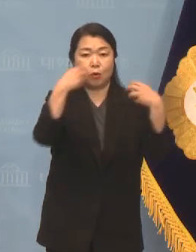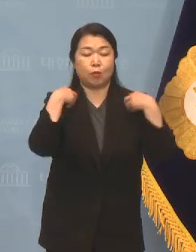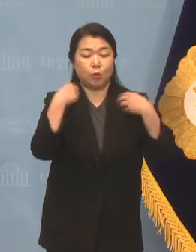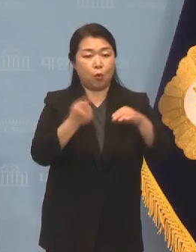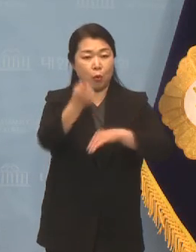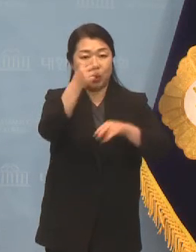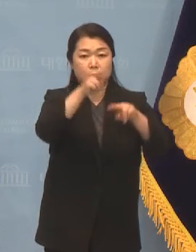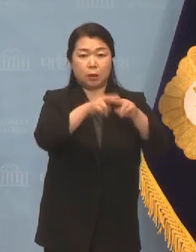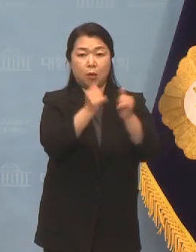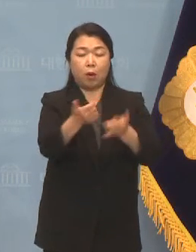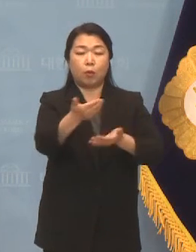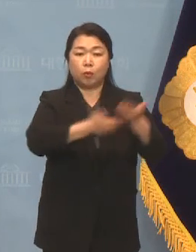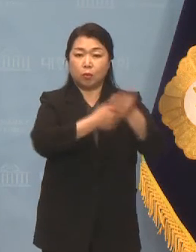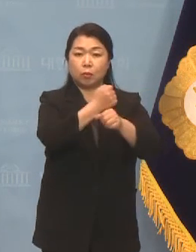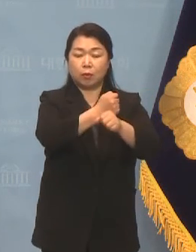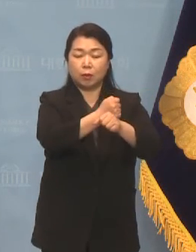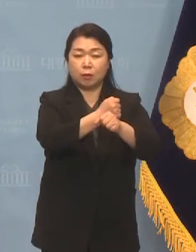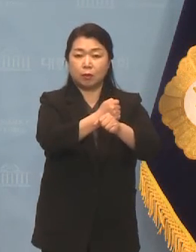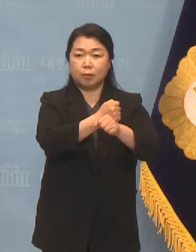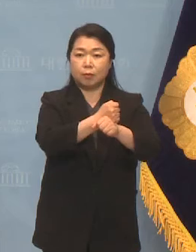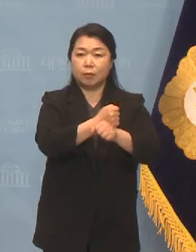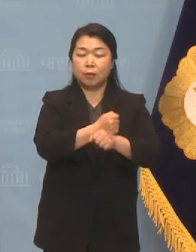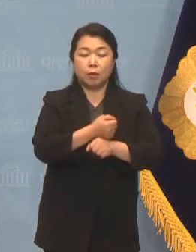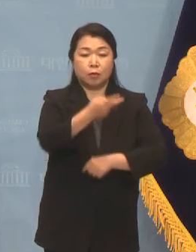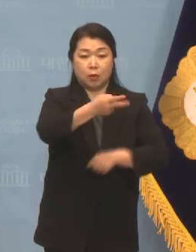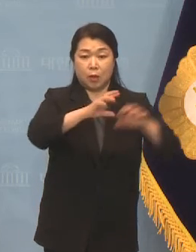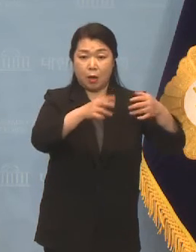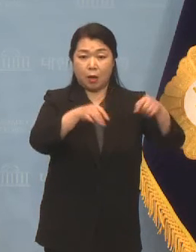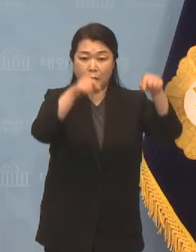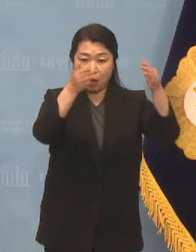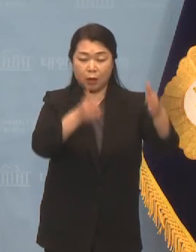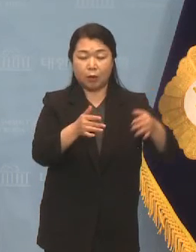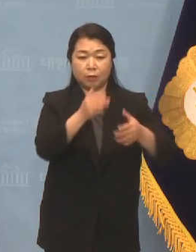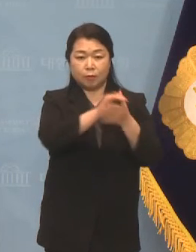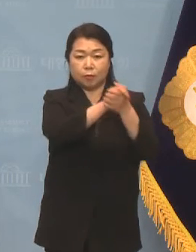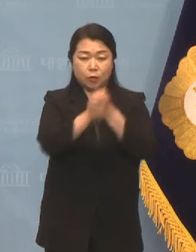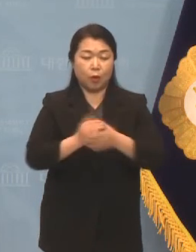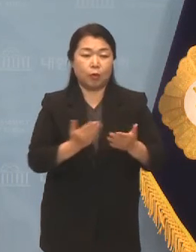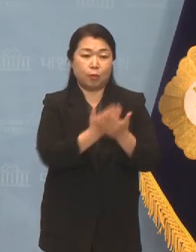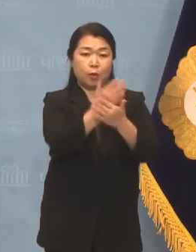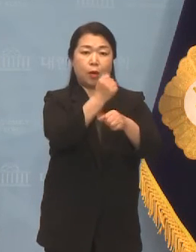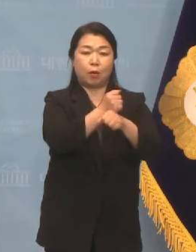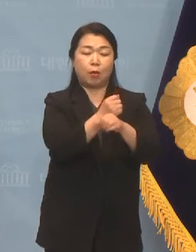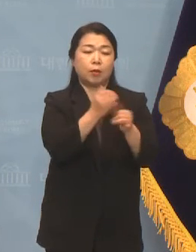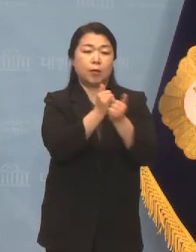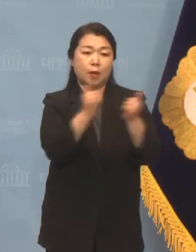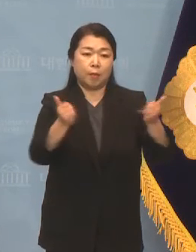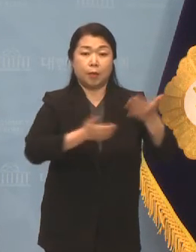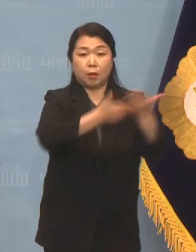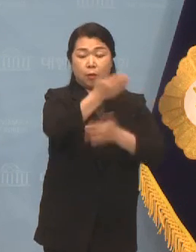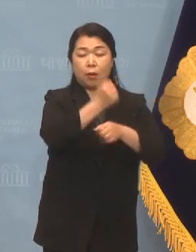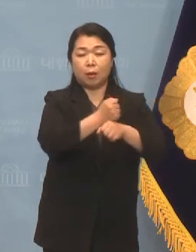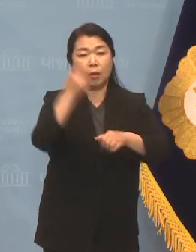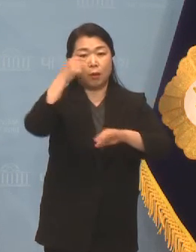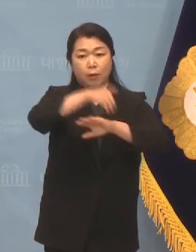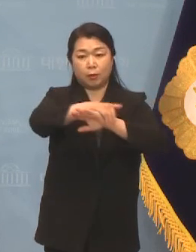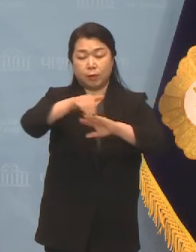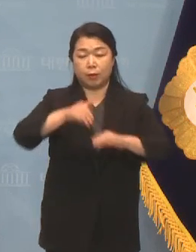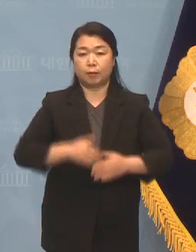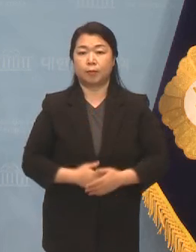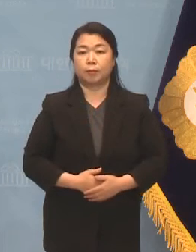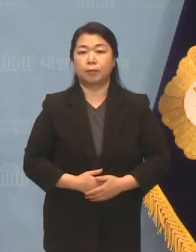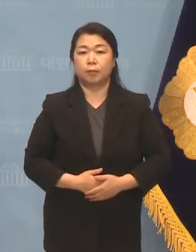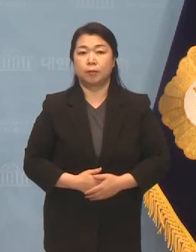고위 인사와의 교류를 통해서 양국 간 우호 협력을 정진하고 인적 네트워크를 구축할 계획입니다.